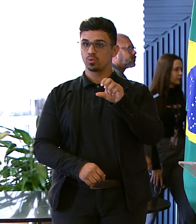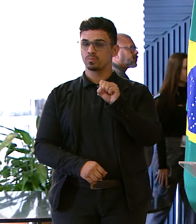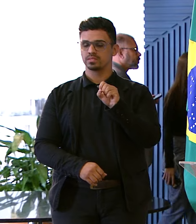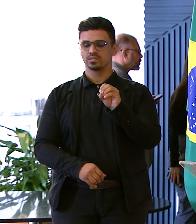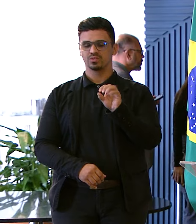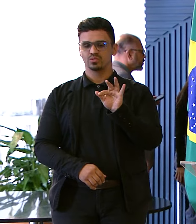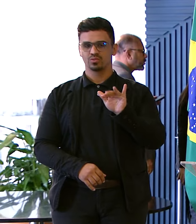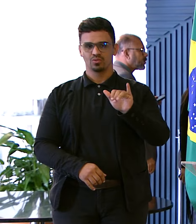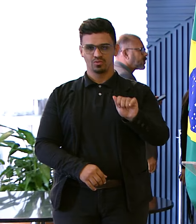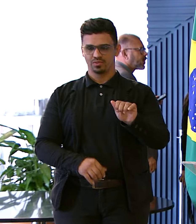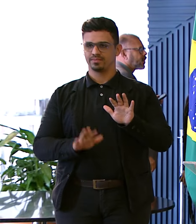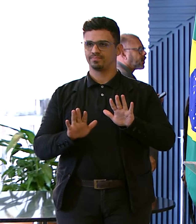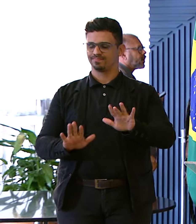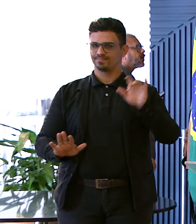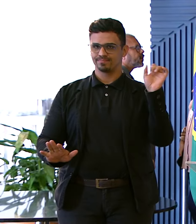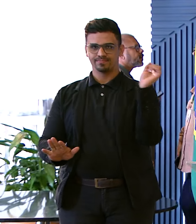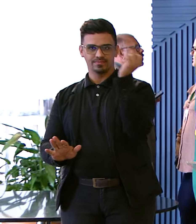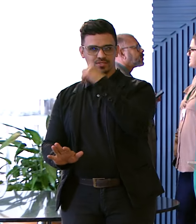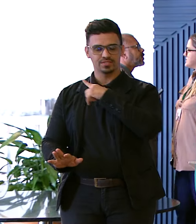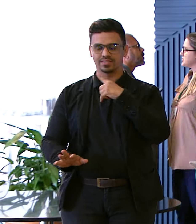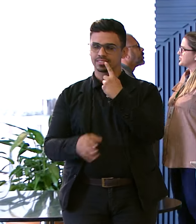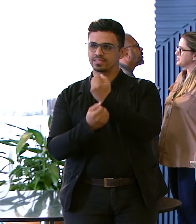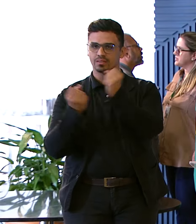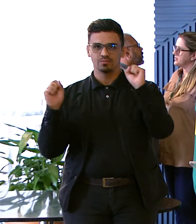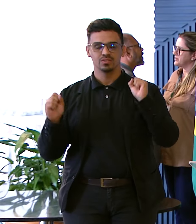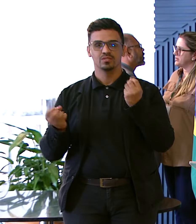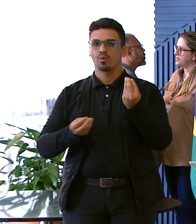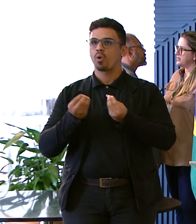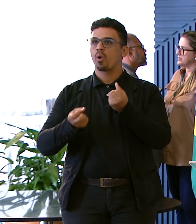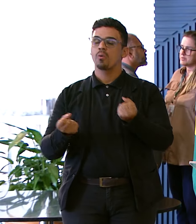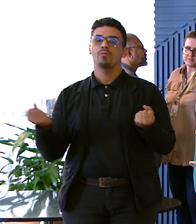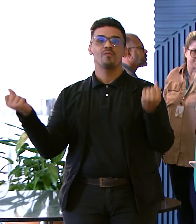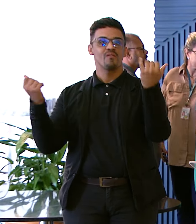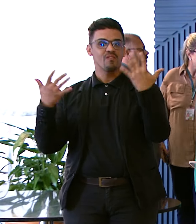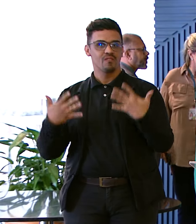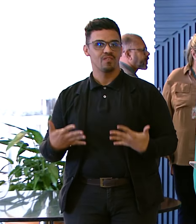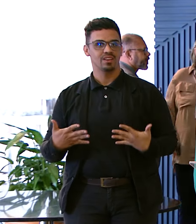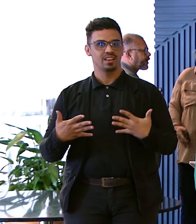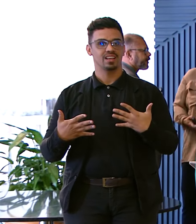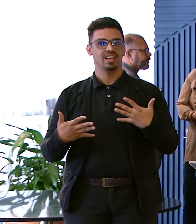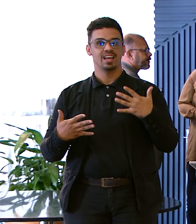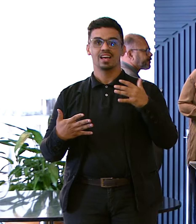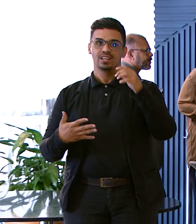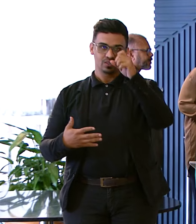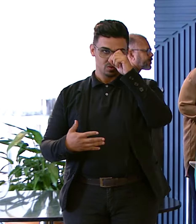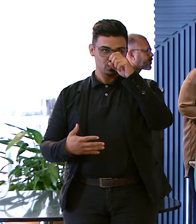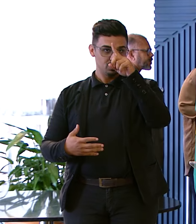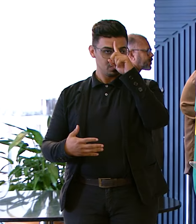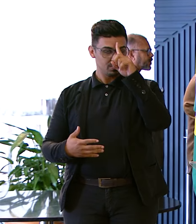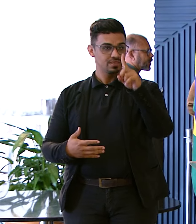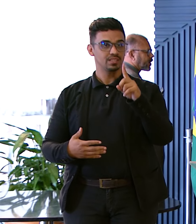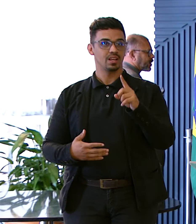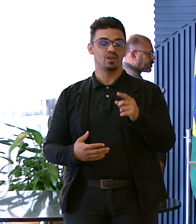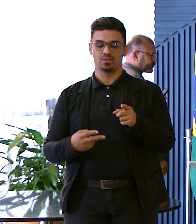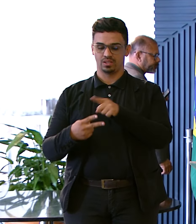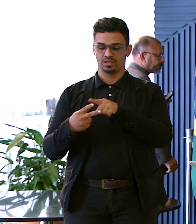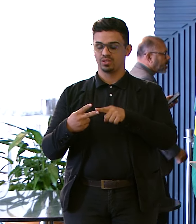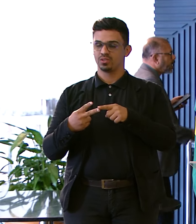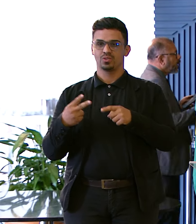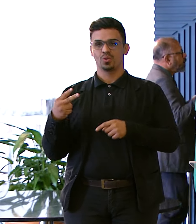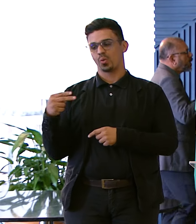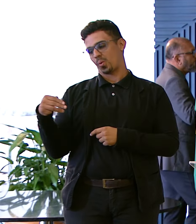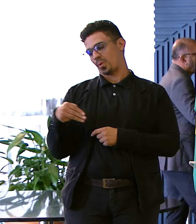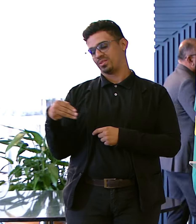difícil Impossível Falar Do hospital Sofia Feldman Em dois minutos